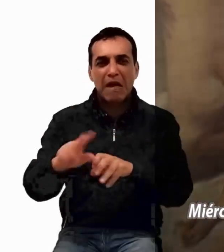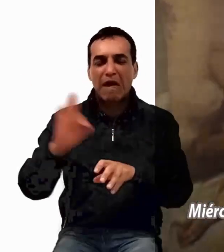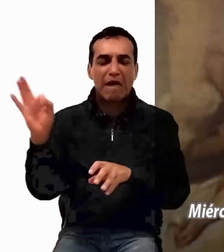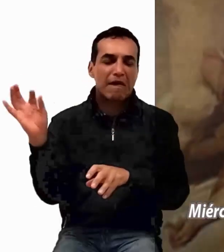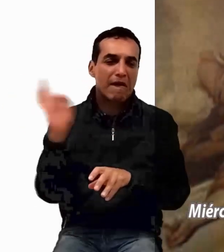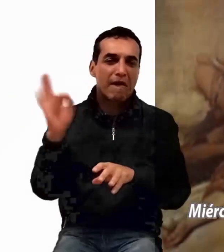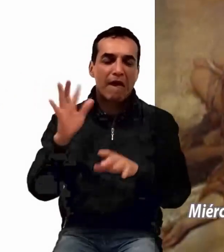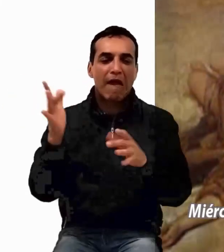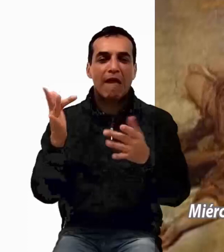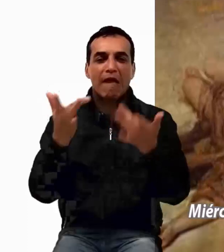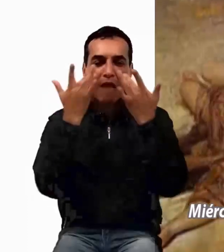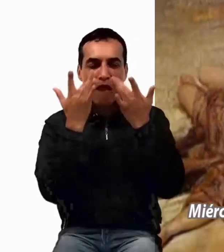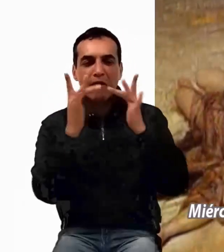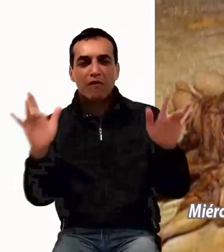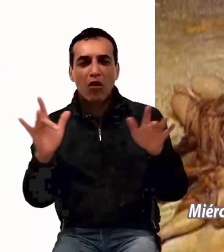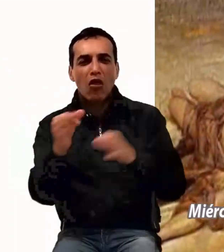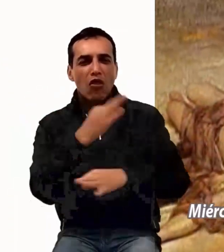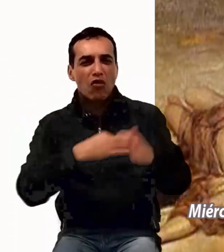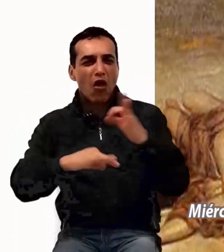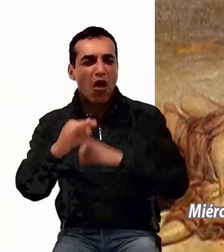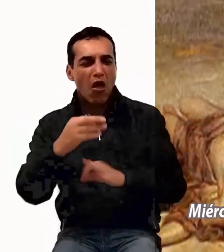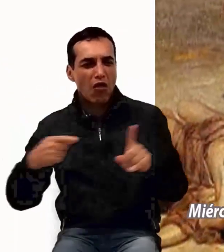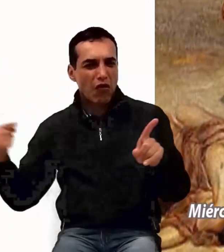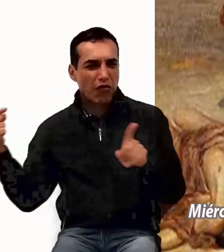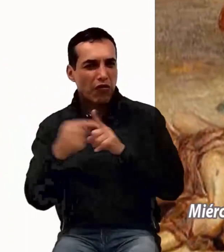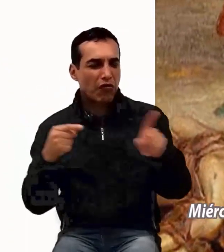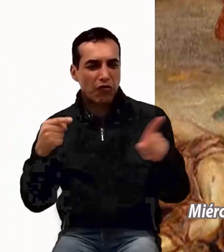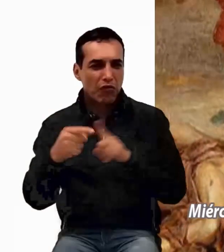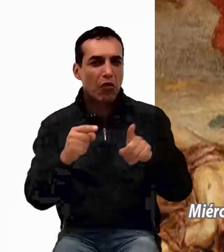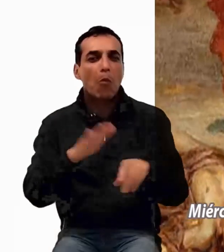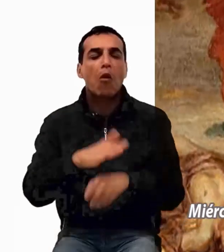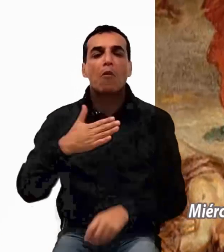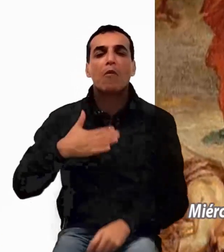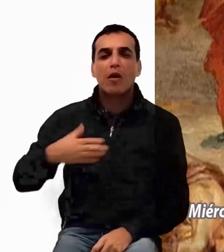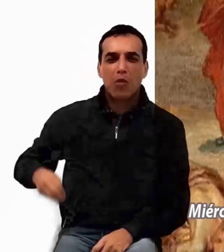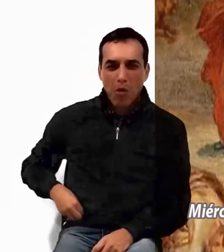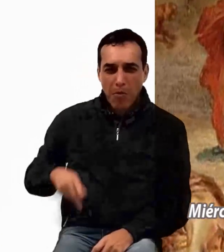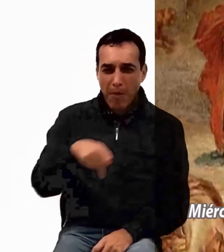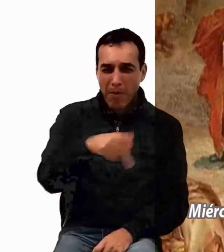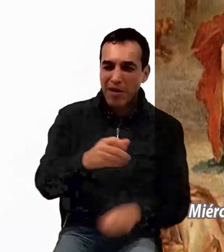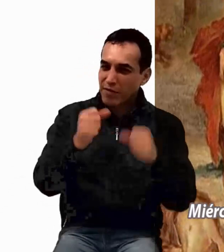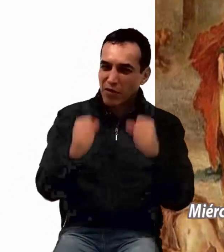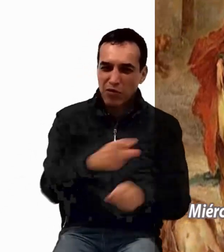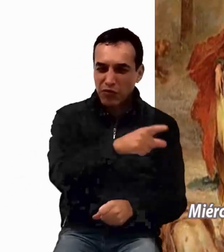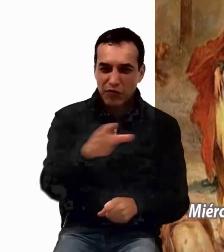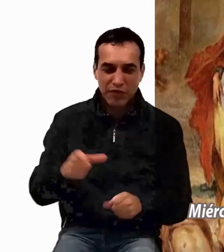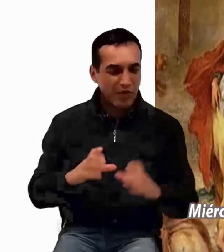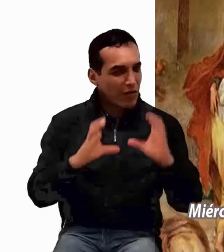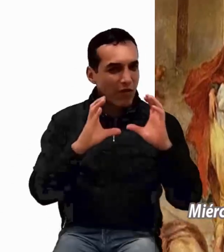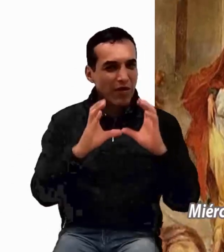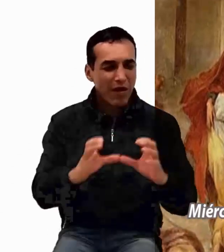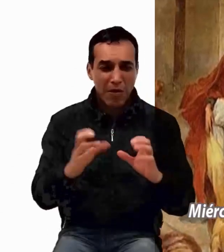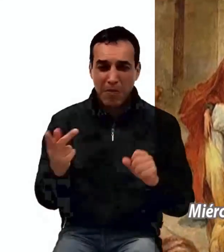odiarán por causa mía. Sin embargo, ni un cabello de su cabeza perecerá. Si se